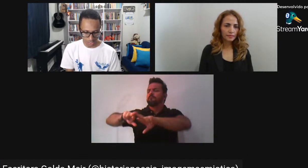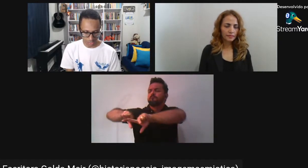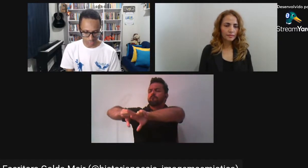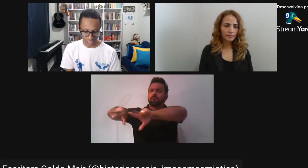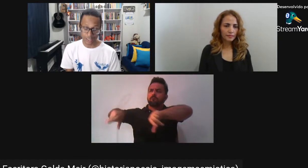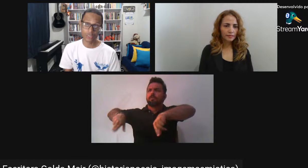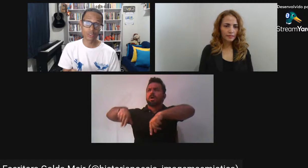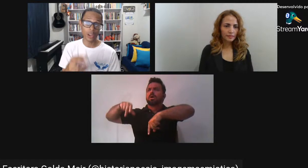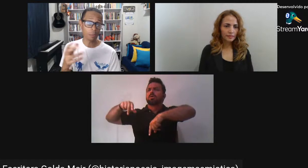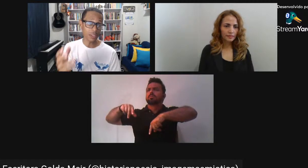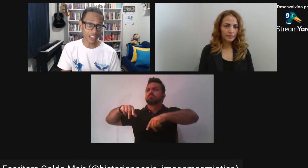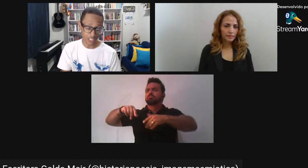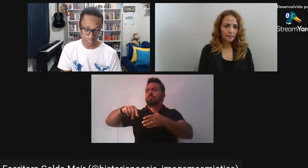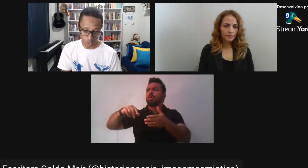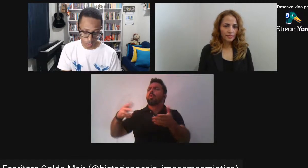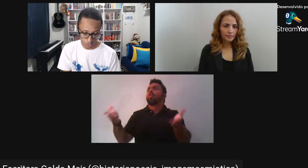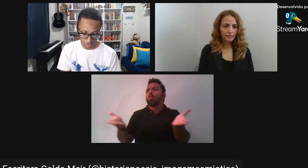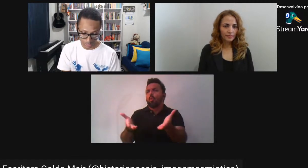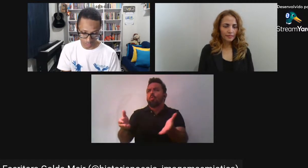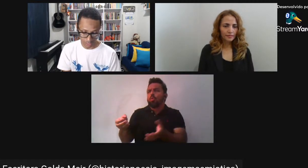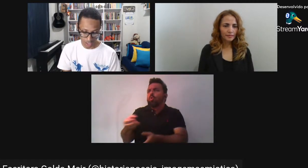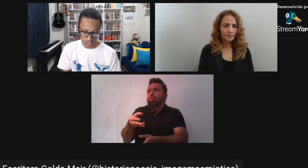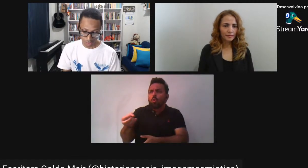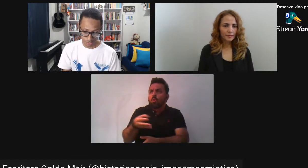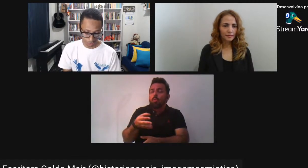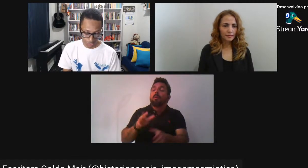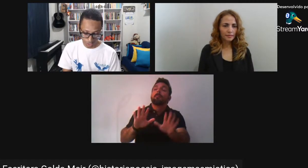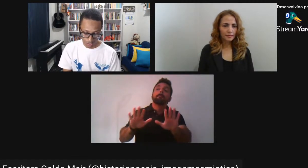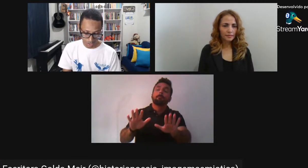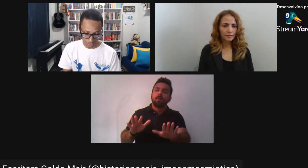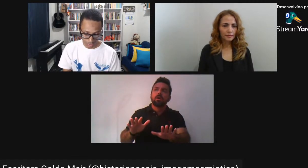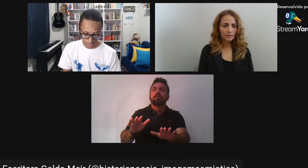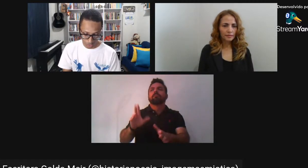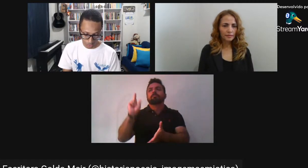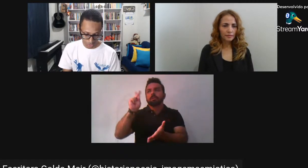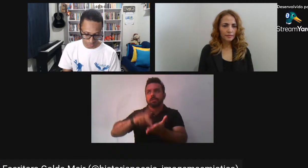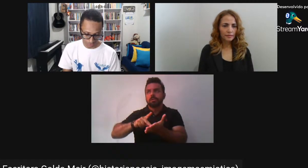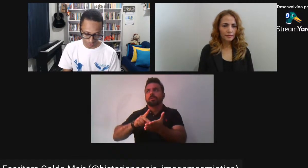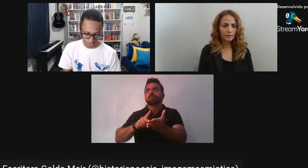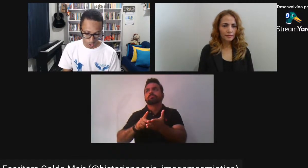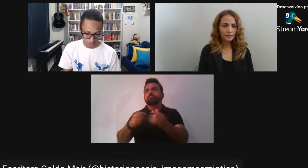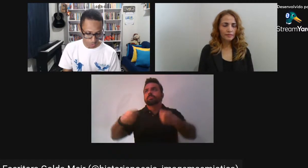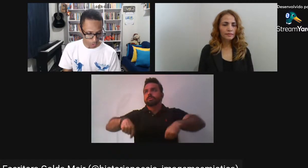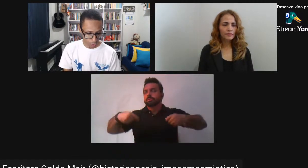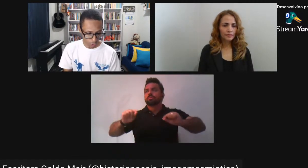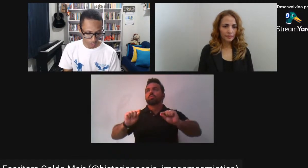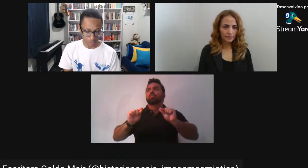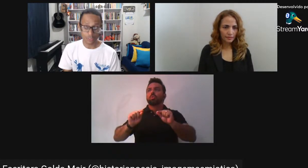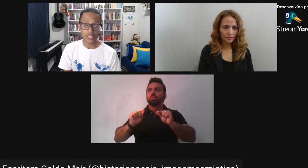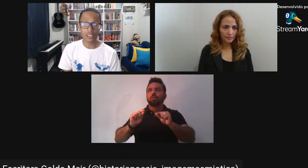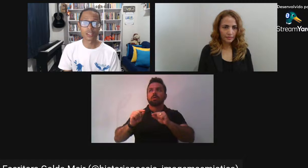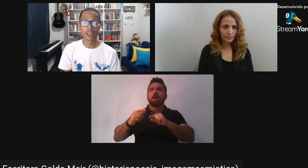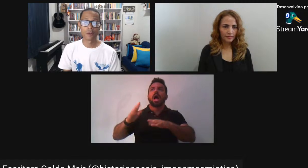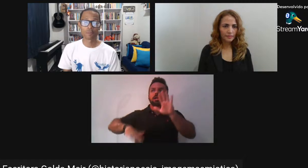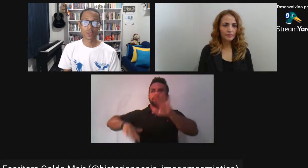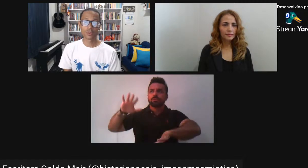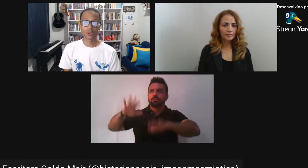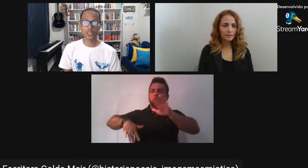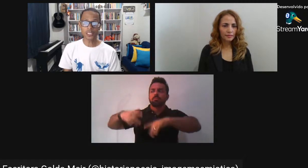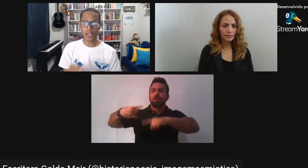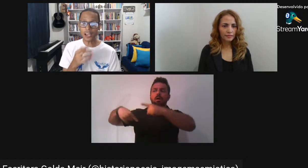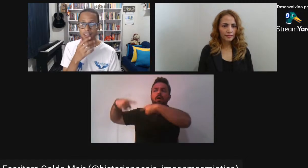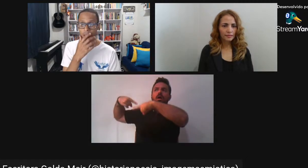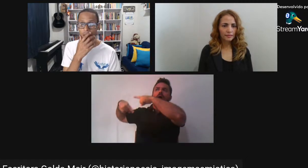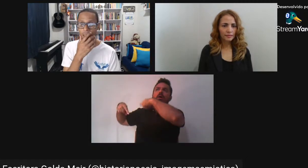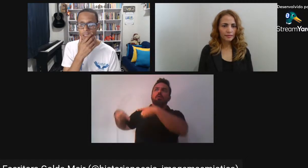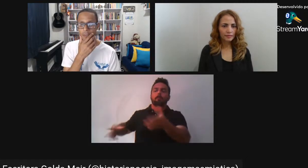Claro que eu não terminei De ler tudo Mas fiz uma leitura Gosto muito de fotografia E